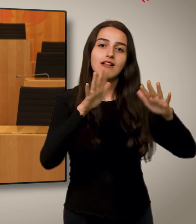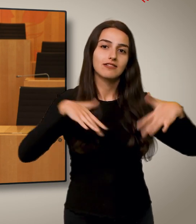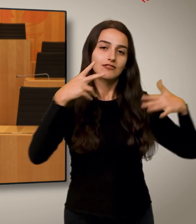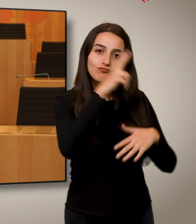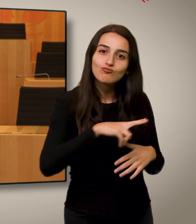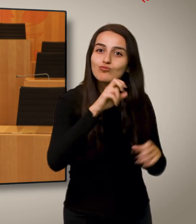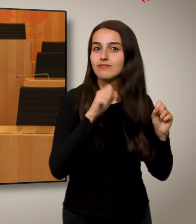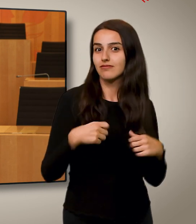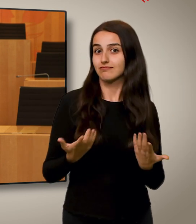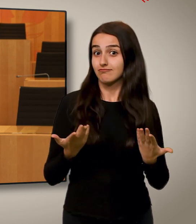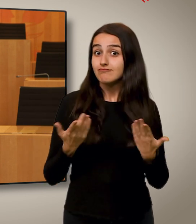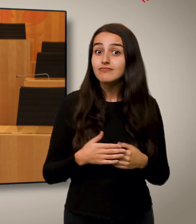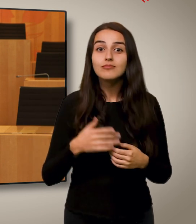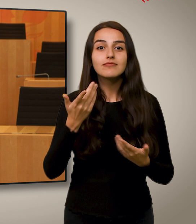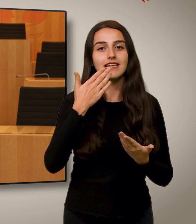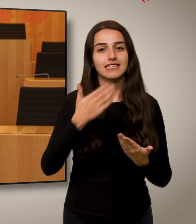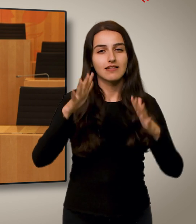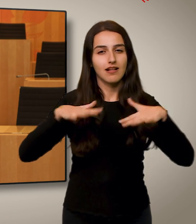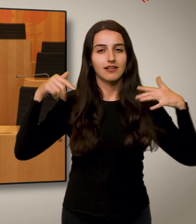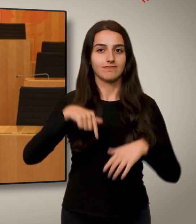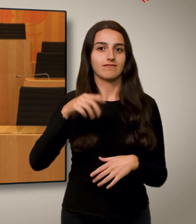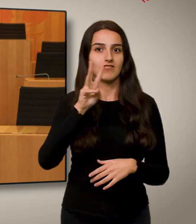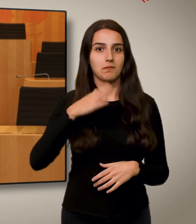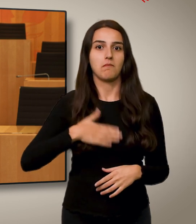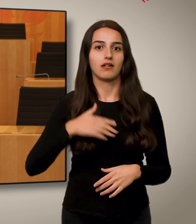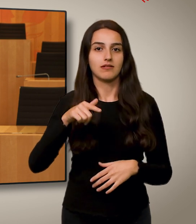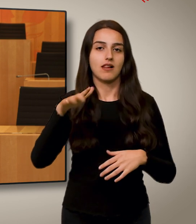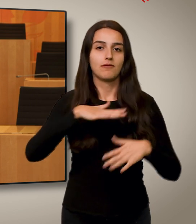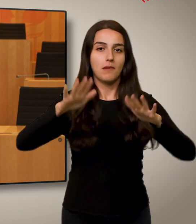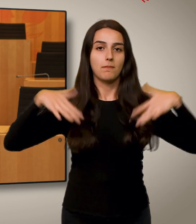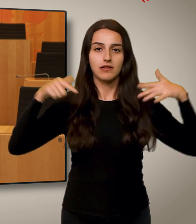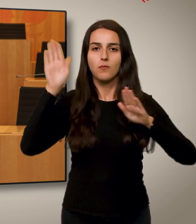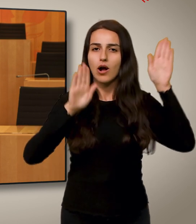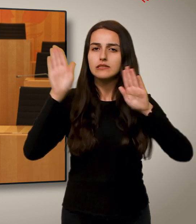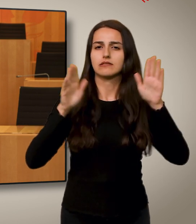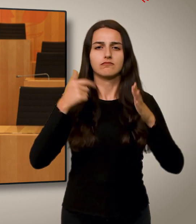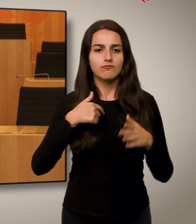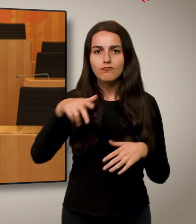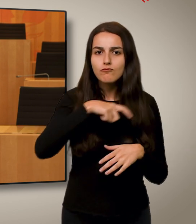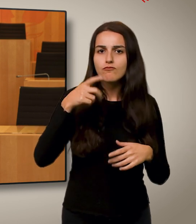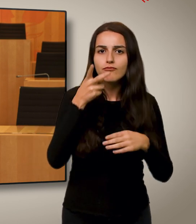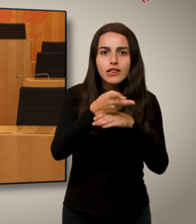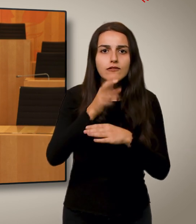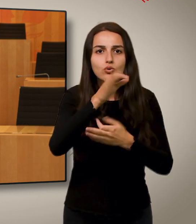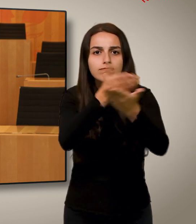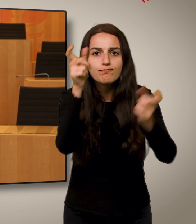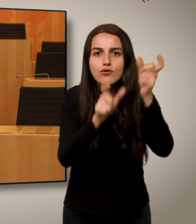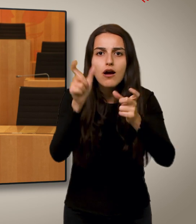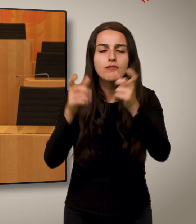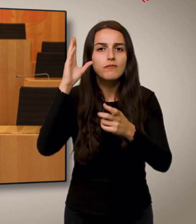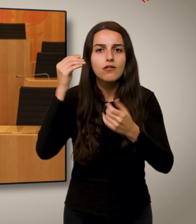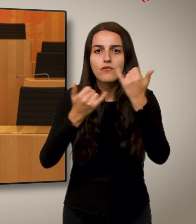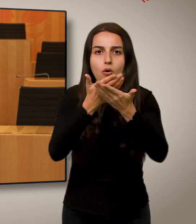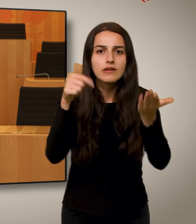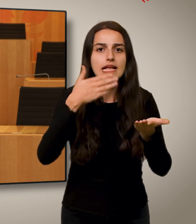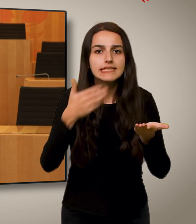Landtages begrüßen zu dürfen. Der Hessische Landtag in Wiesbarn ist als Landesparlament die demokratisch gewählte Volksvertretung der Bürgerinnen und